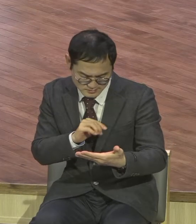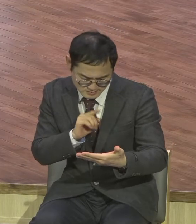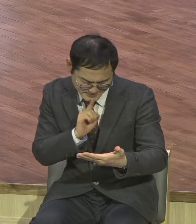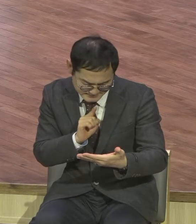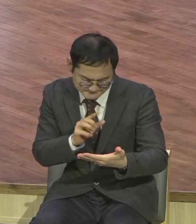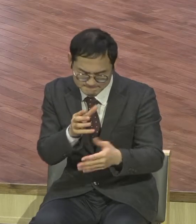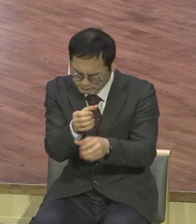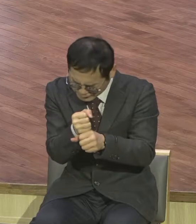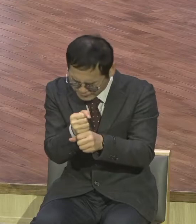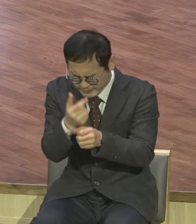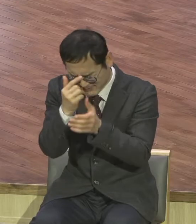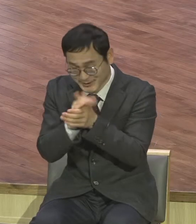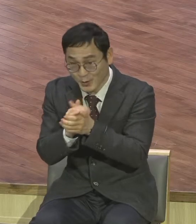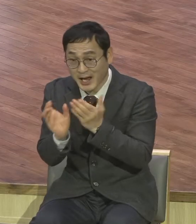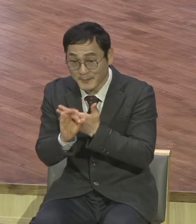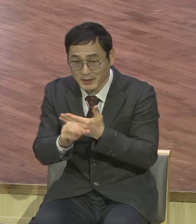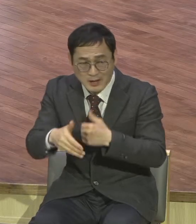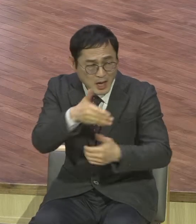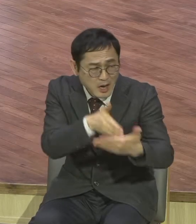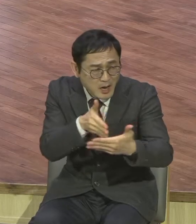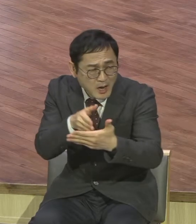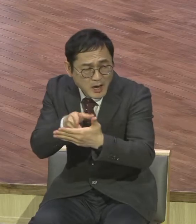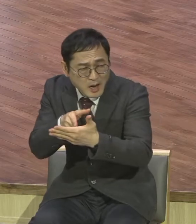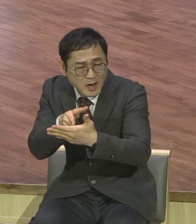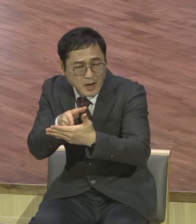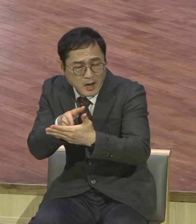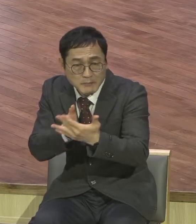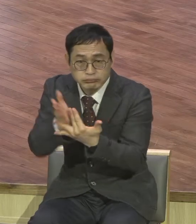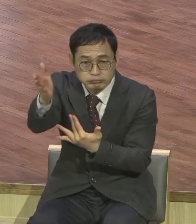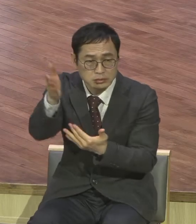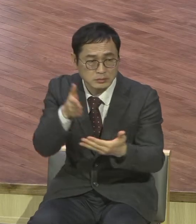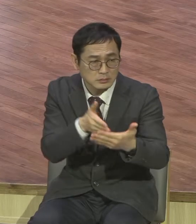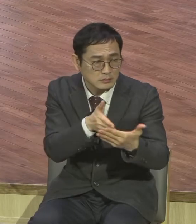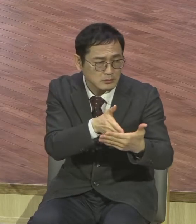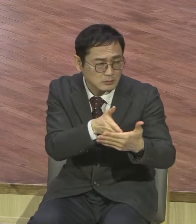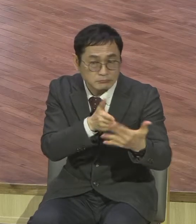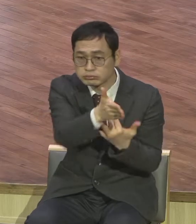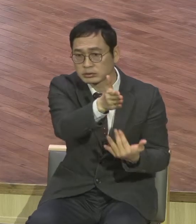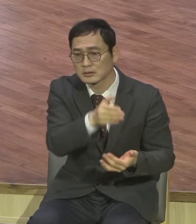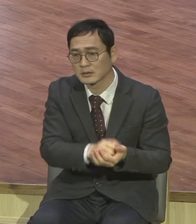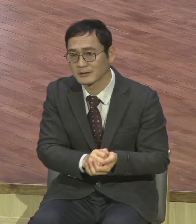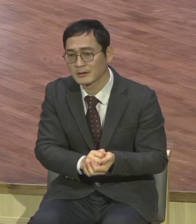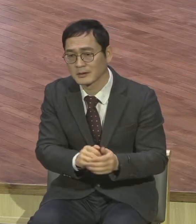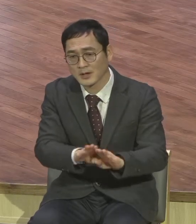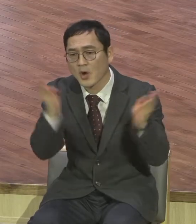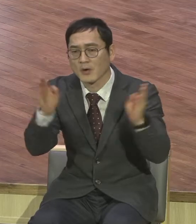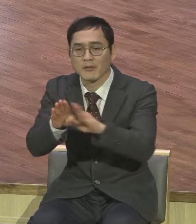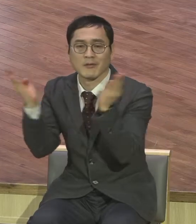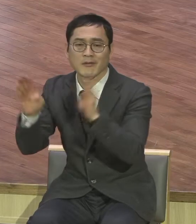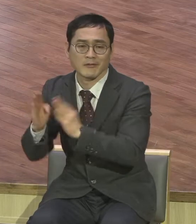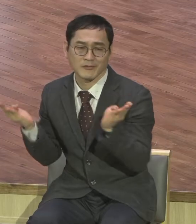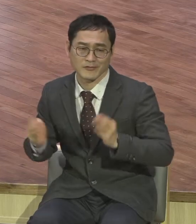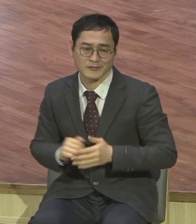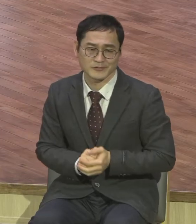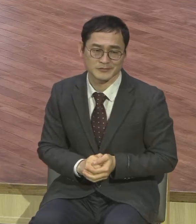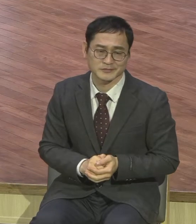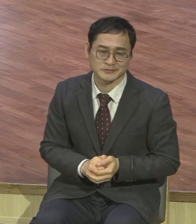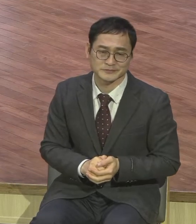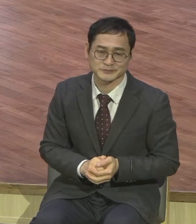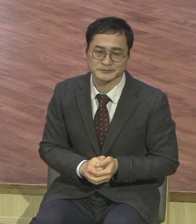환경을 인도해 주세요. 생각지도 못한 그러한 아이디어를 창조적 지혜를 하나님